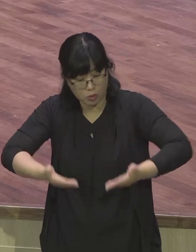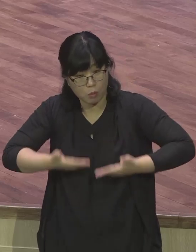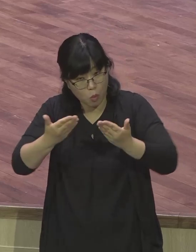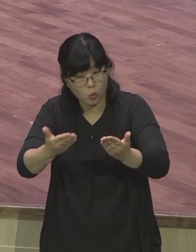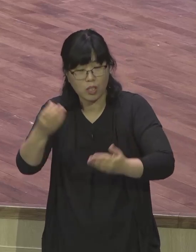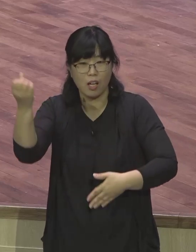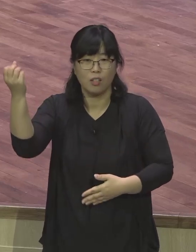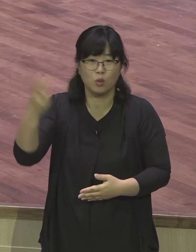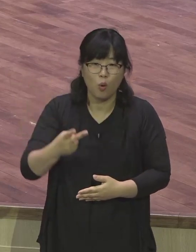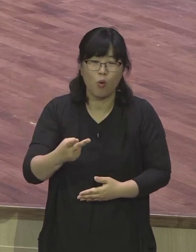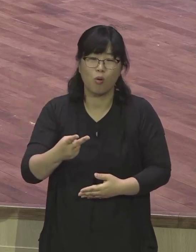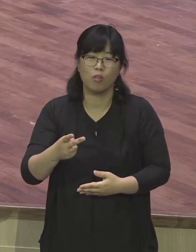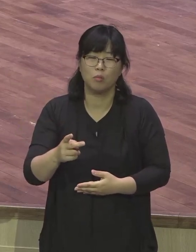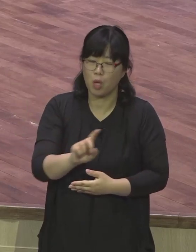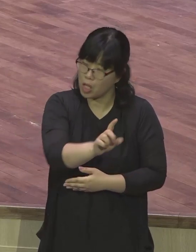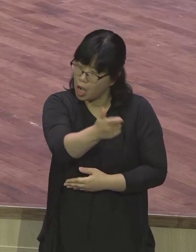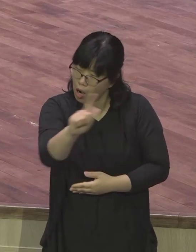그리스 그리스